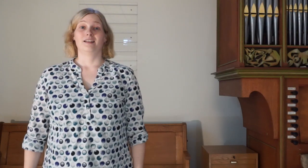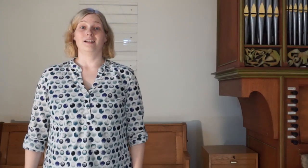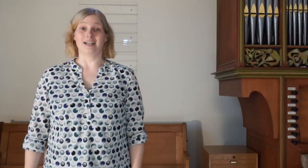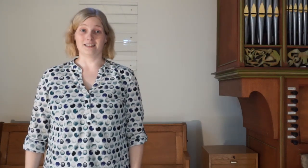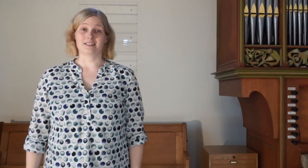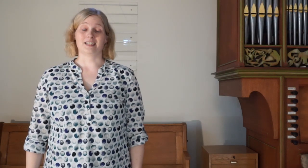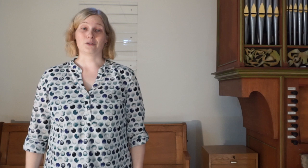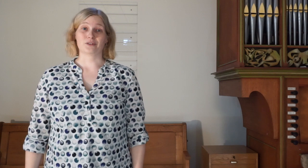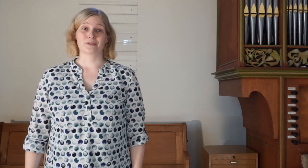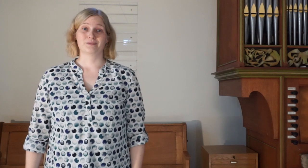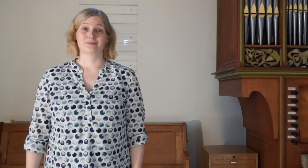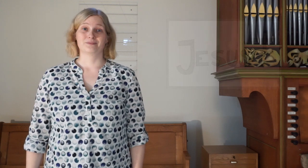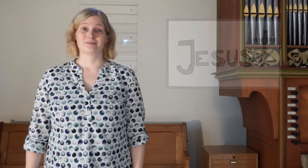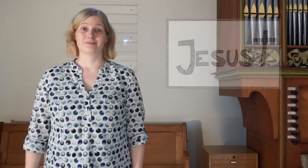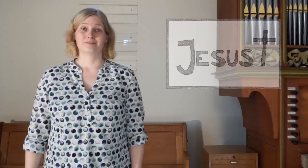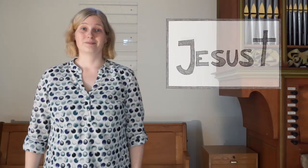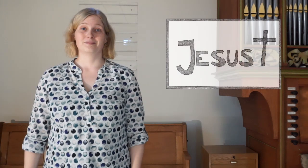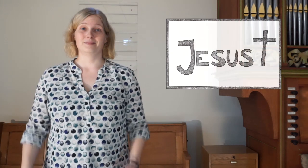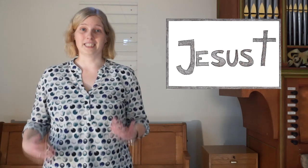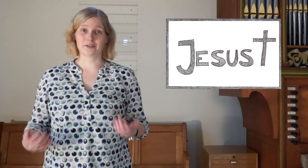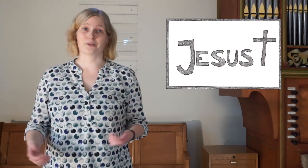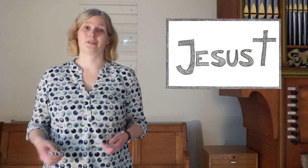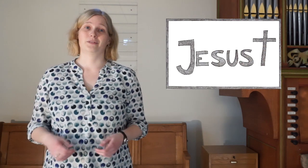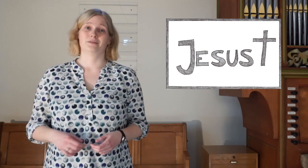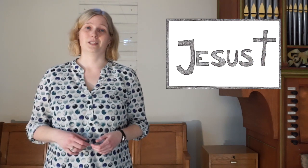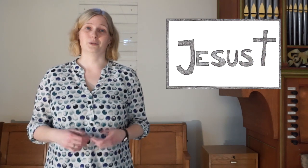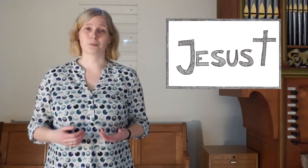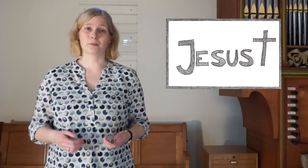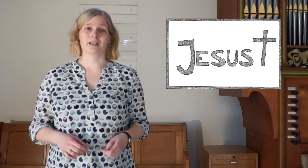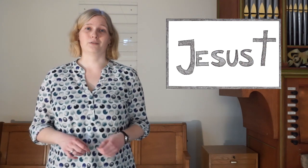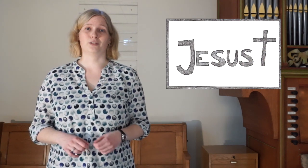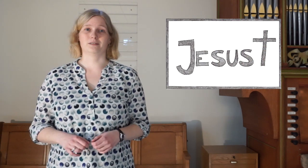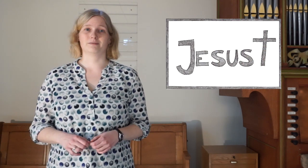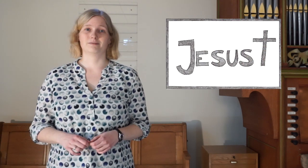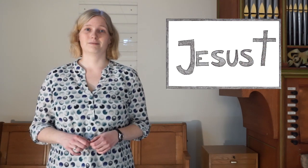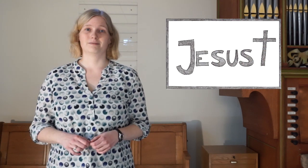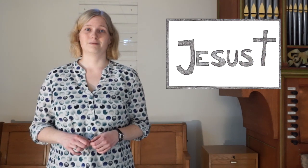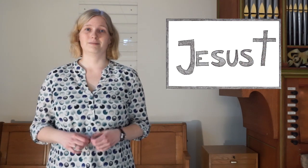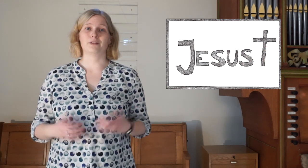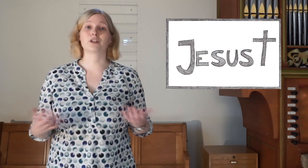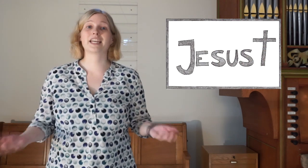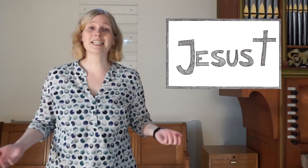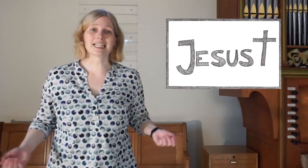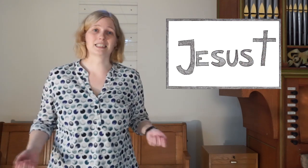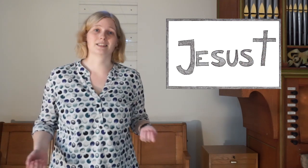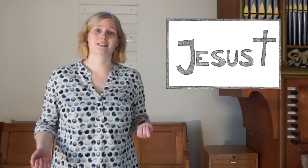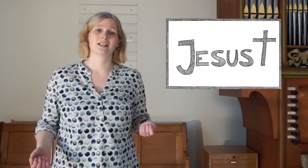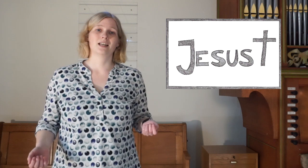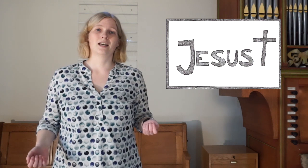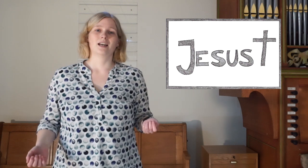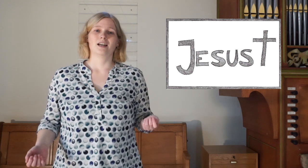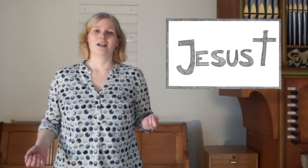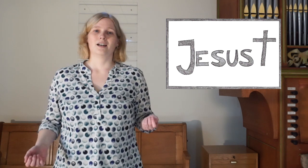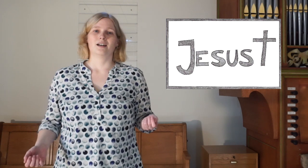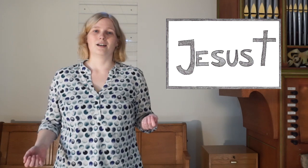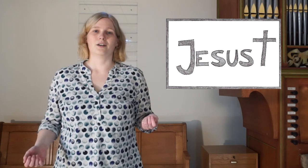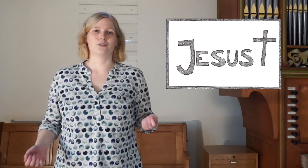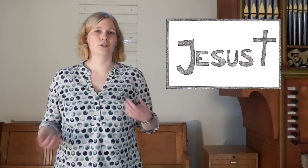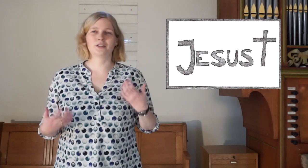alles ist aus. Jesus ist umgebracht worden. Er wurde hingerichtet und für die